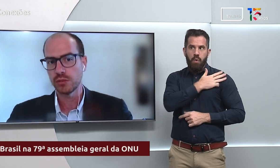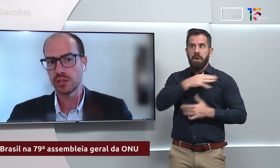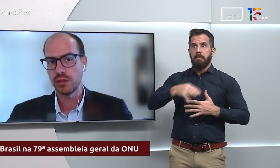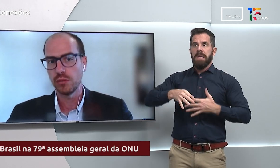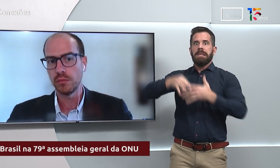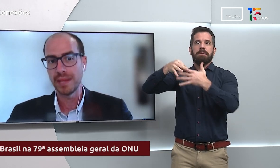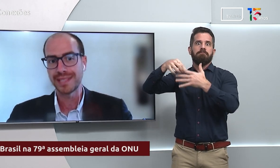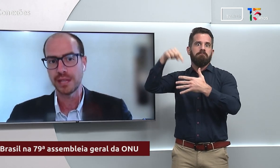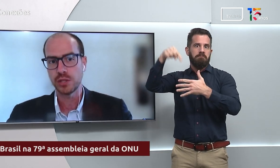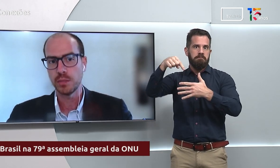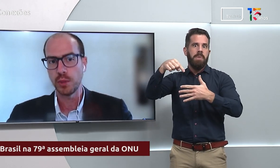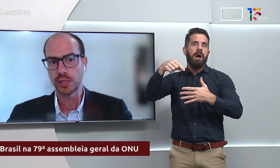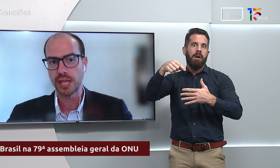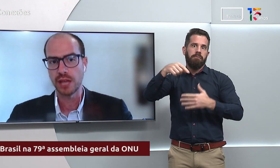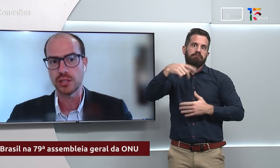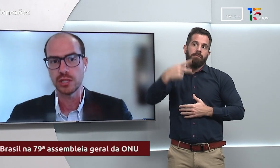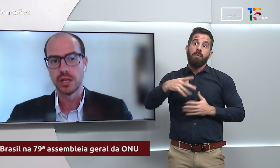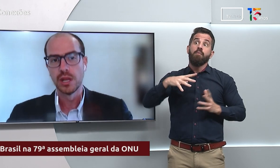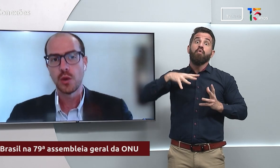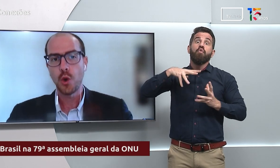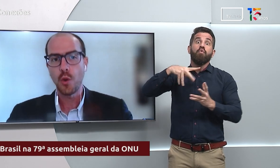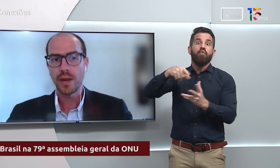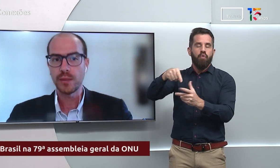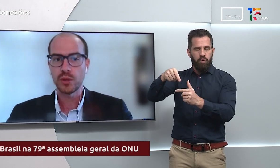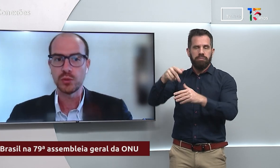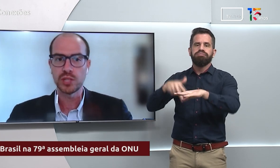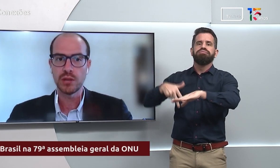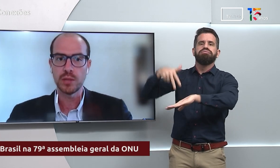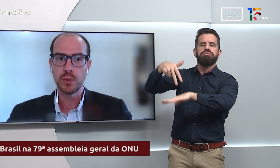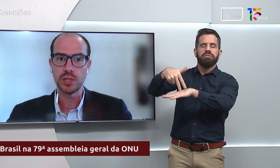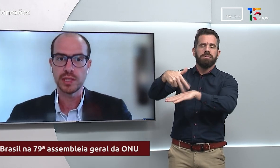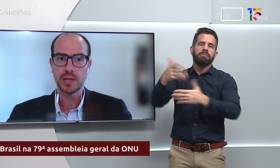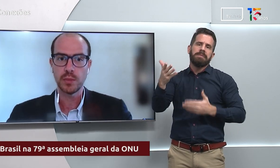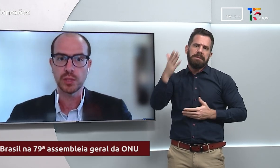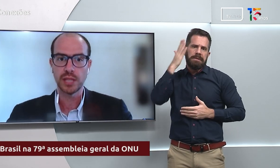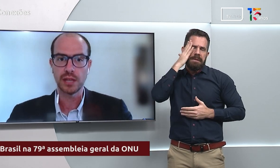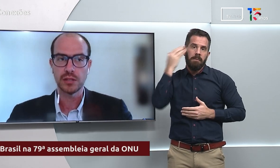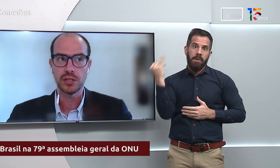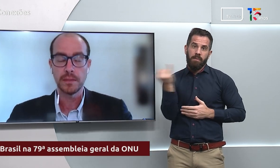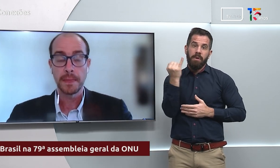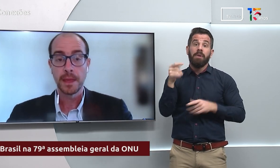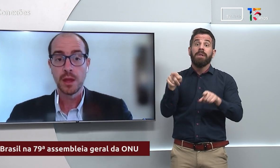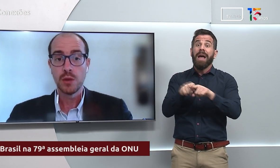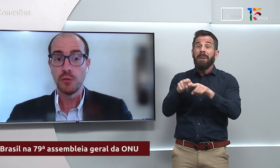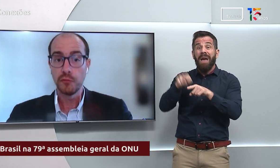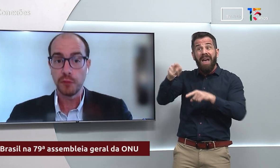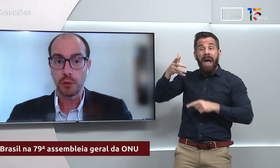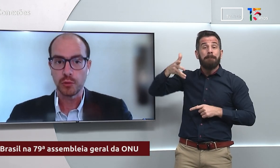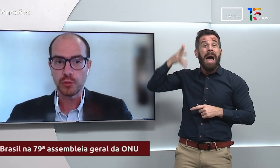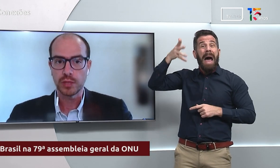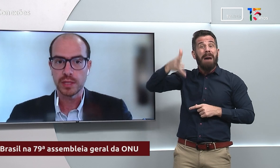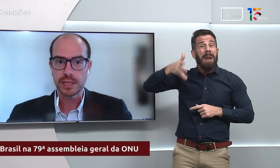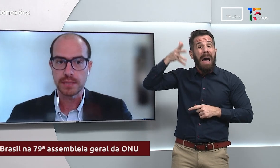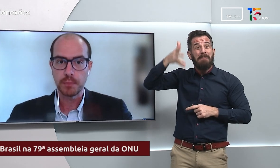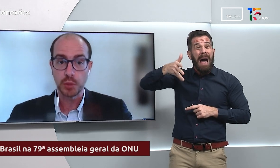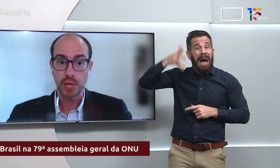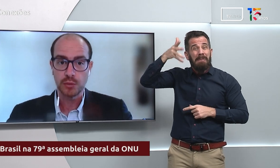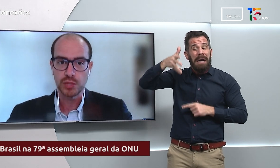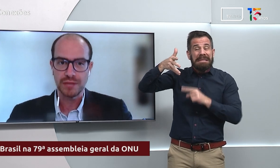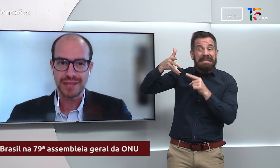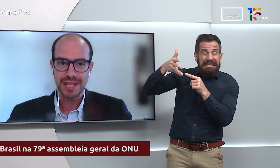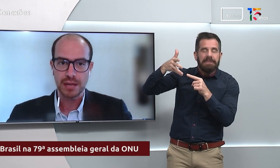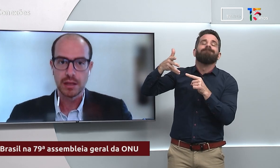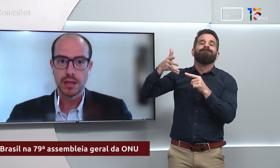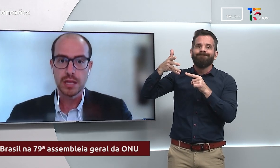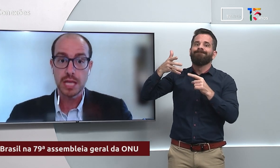ano, são bastante importantes, com uma repercussão que pode ser importante num foro que podemos